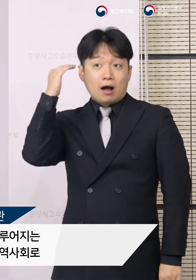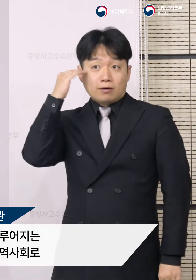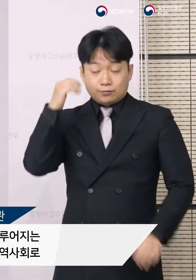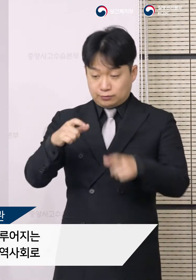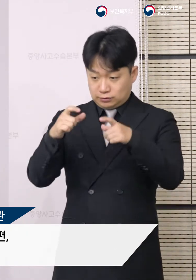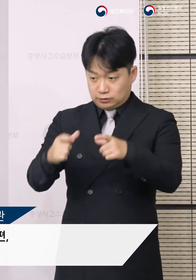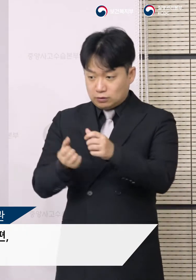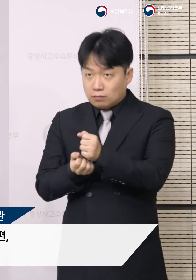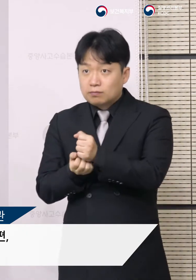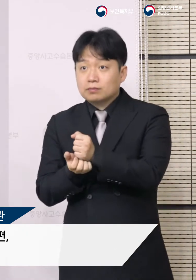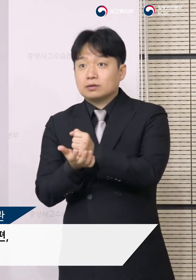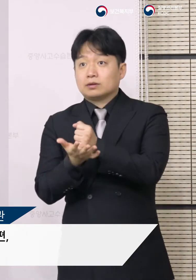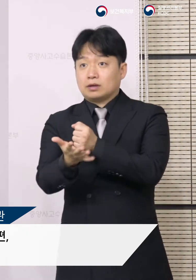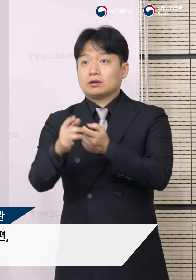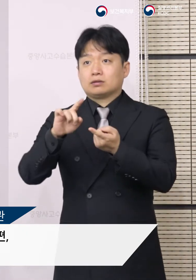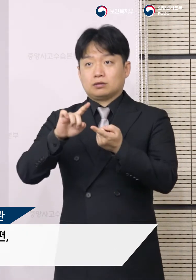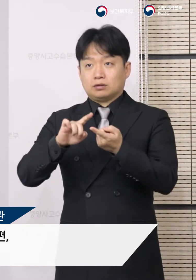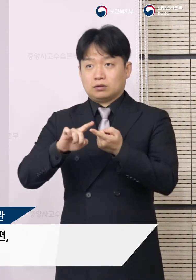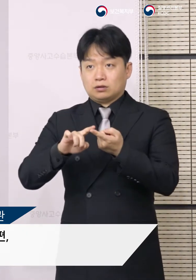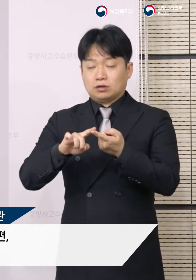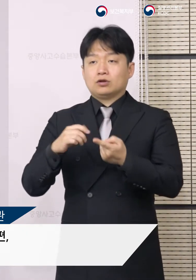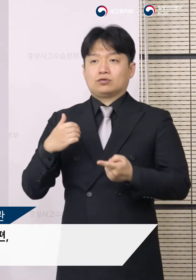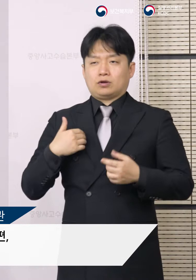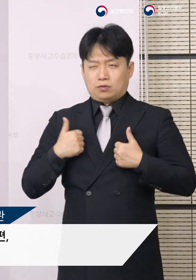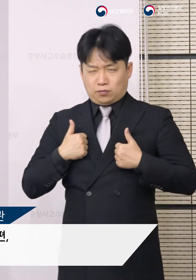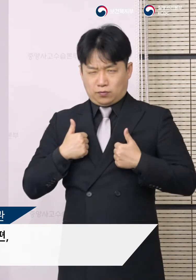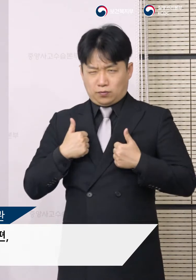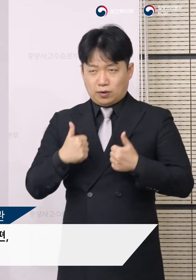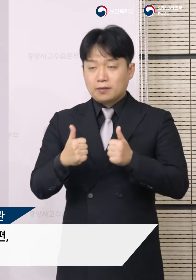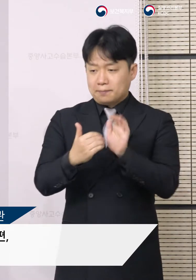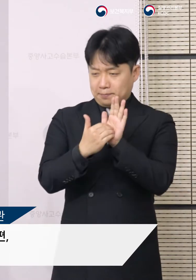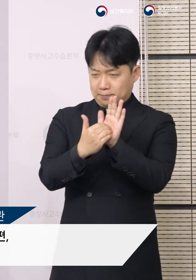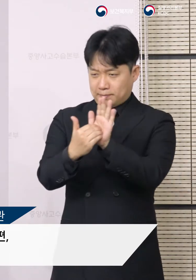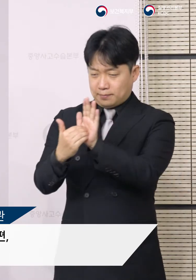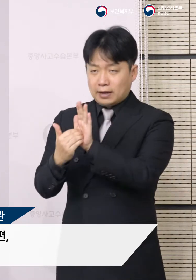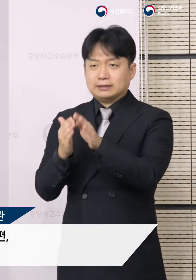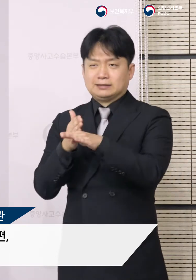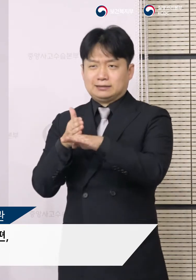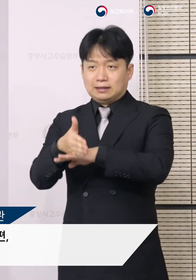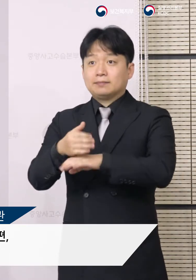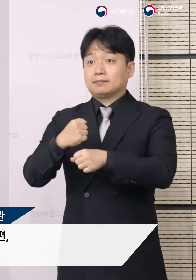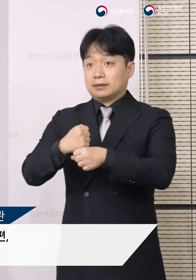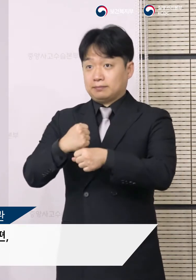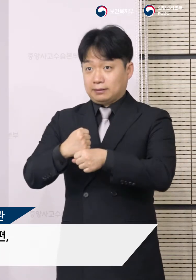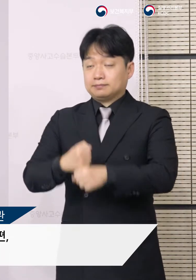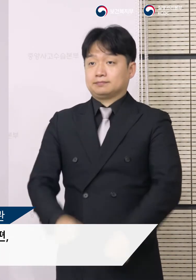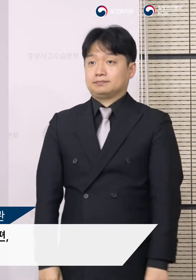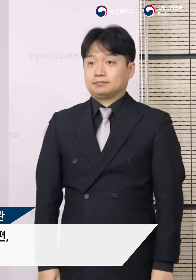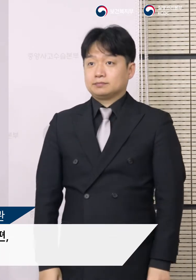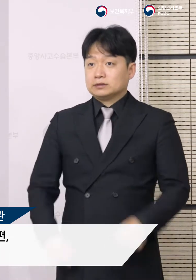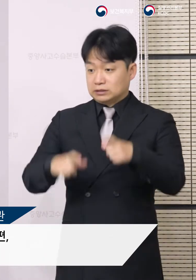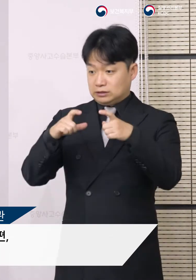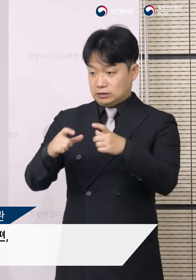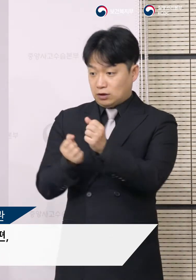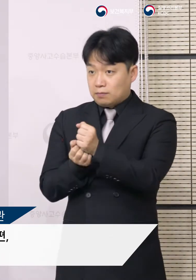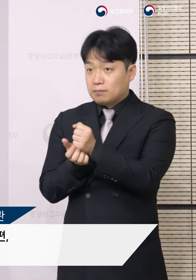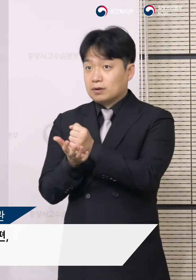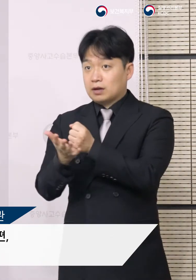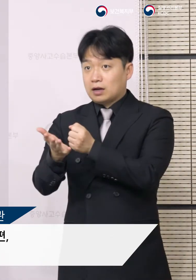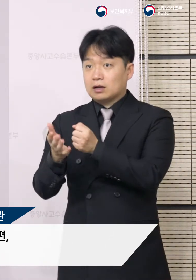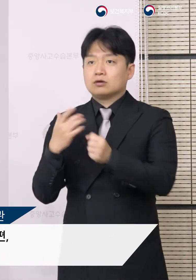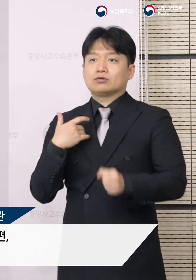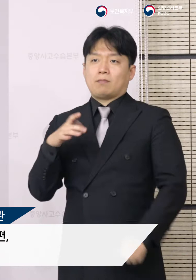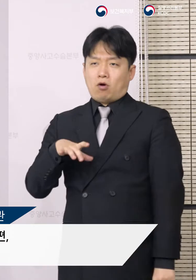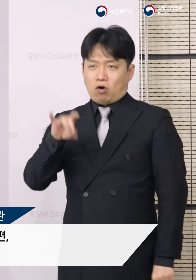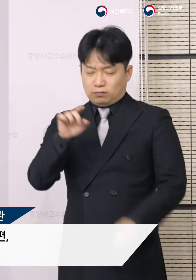지역사회로 유입되는 것을 최대한 막아내고 이를 지연시키는 한편 지역사회로 전파되는 상황을